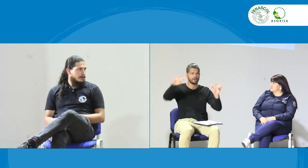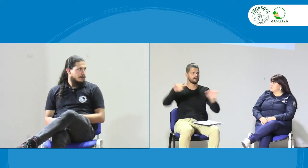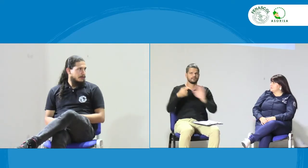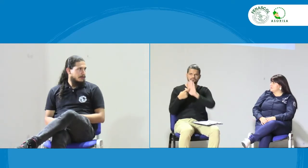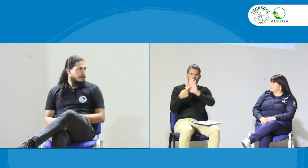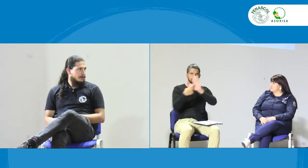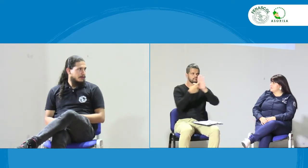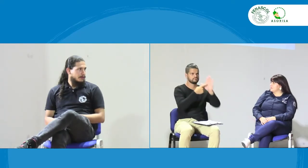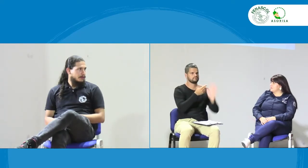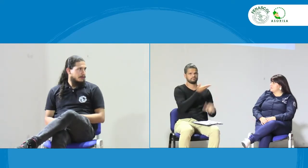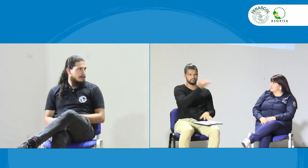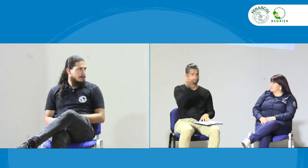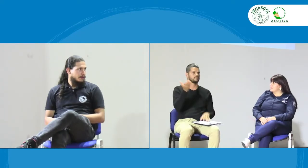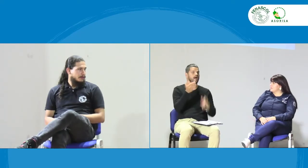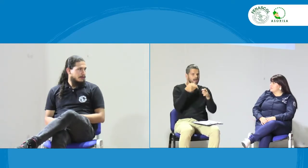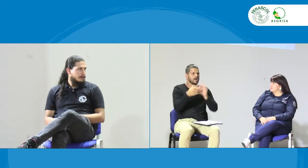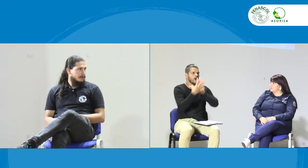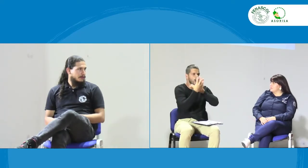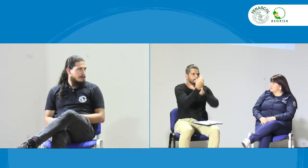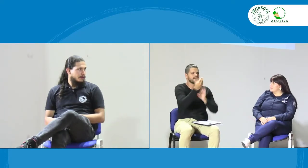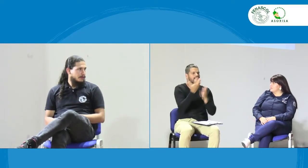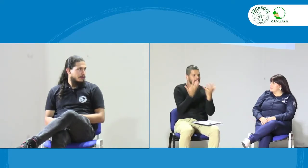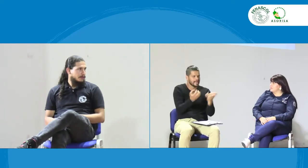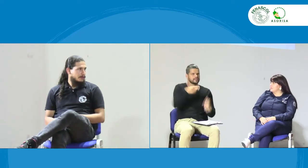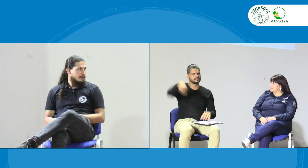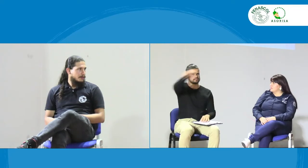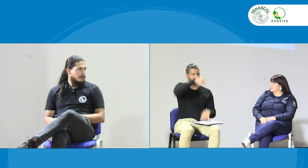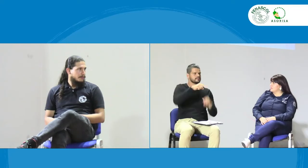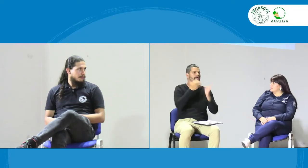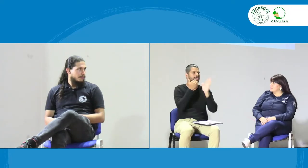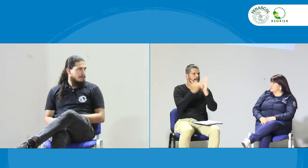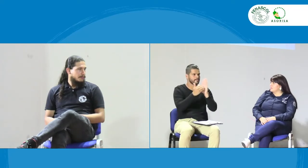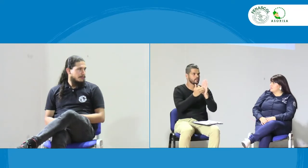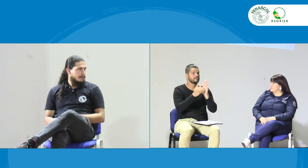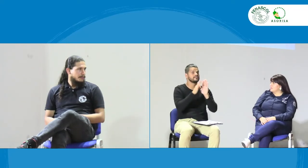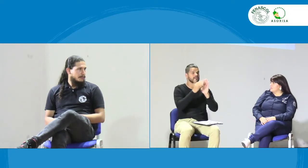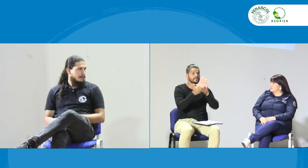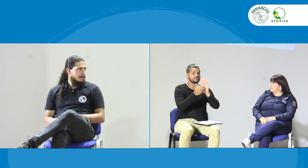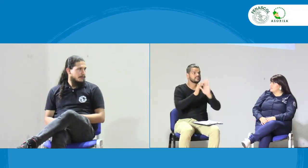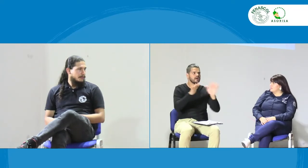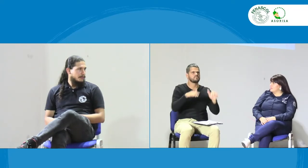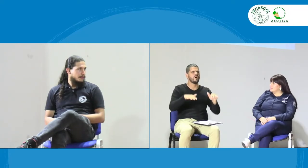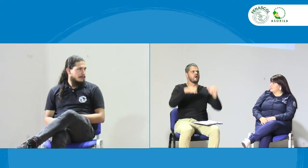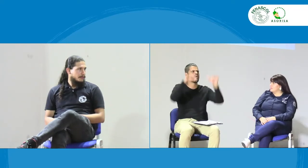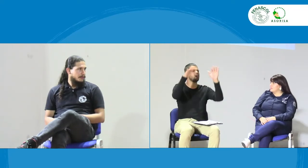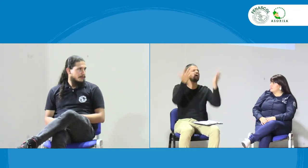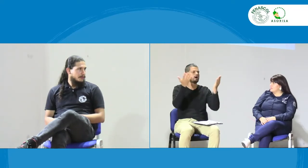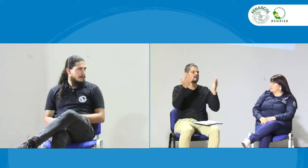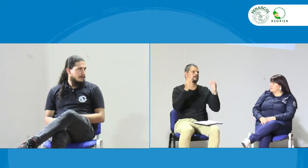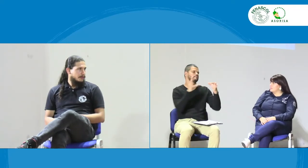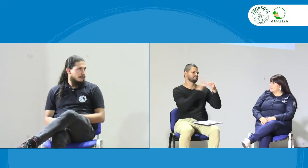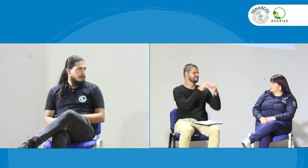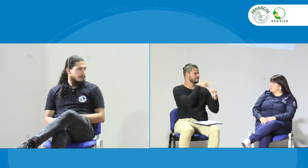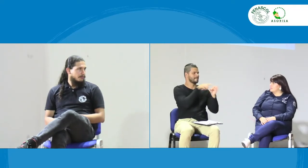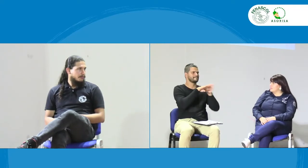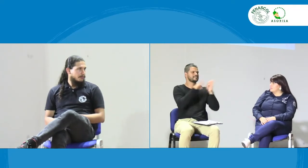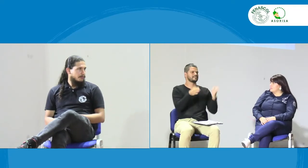Entonces, desde Arizor tenemos esta participación y así es que debemos hacerlo. Los invito también a que ustedes lo hagan.